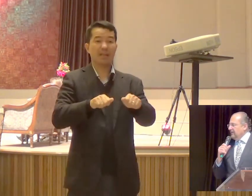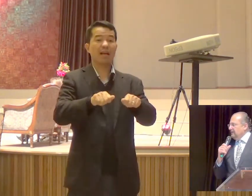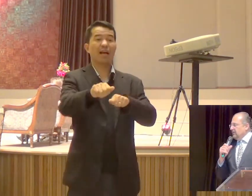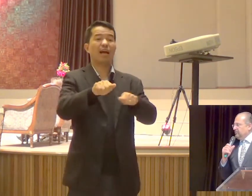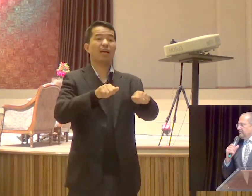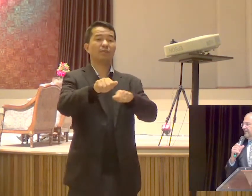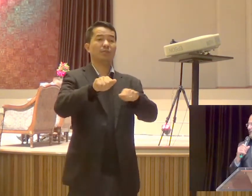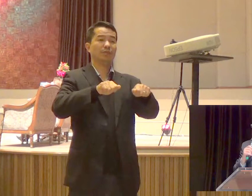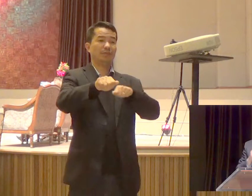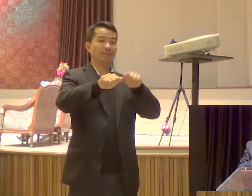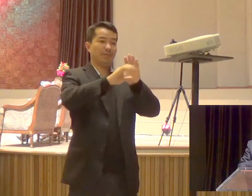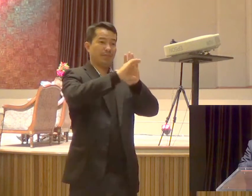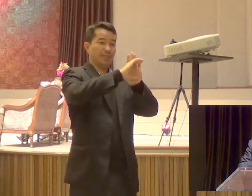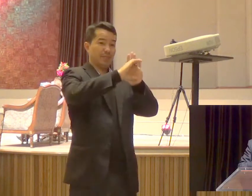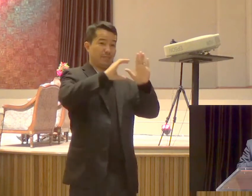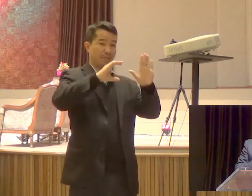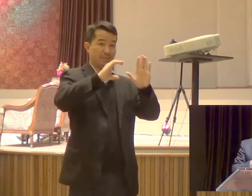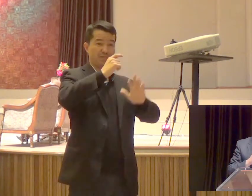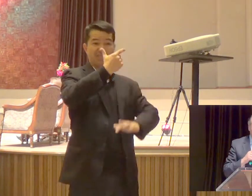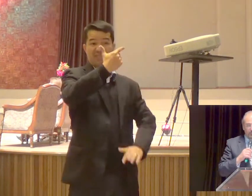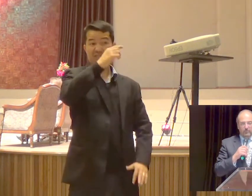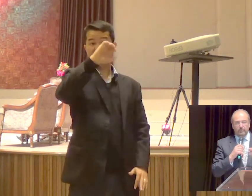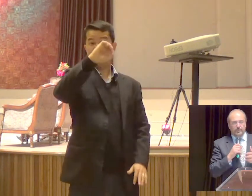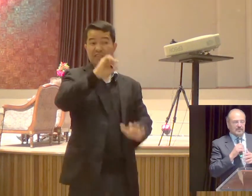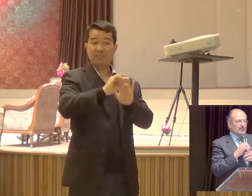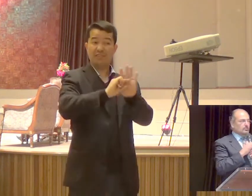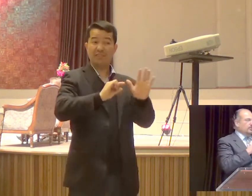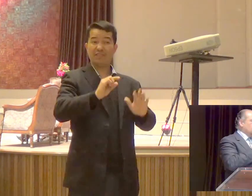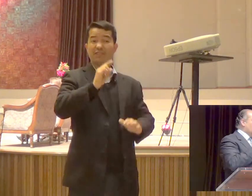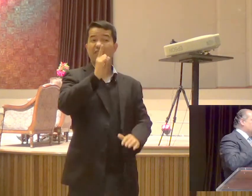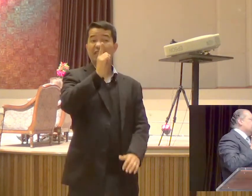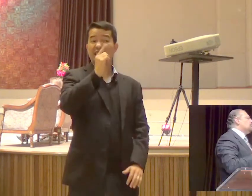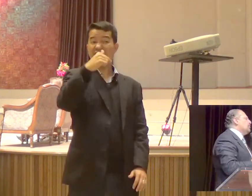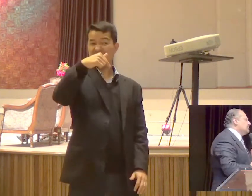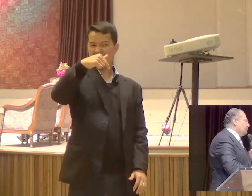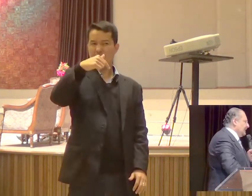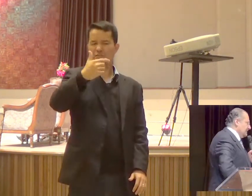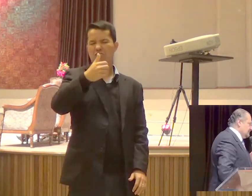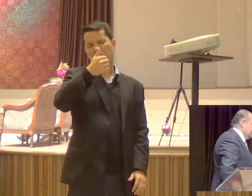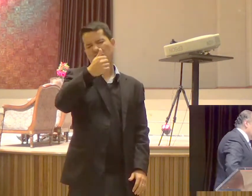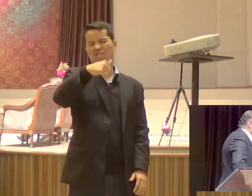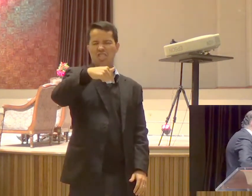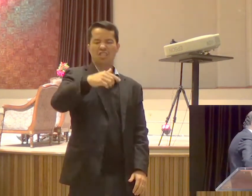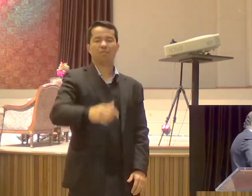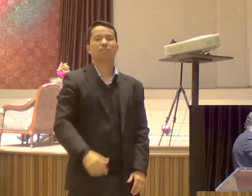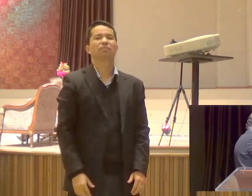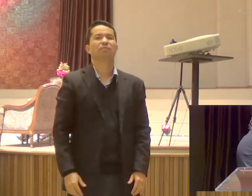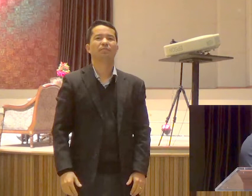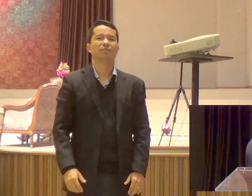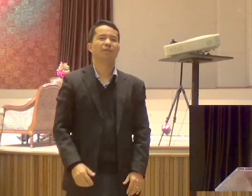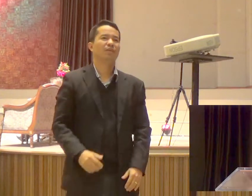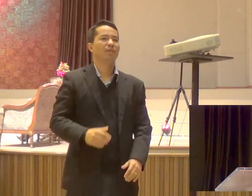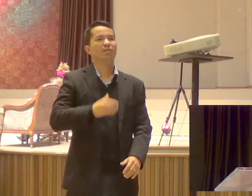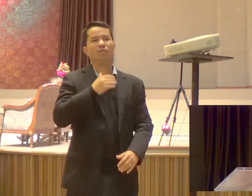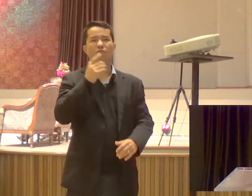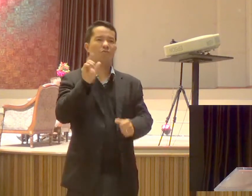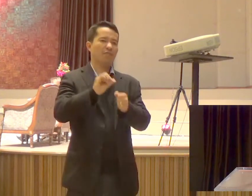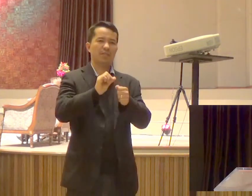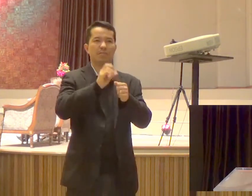Nós vamos ler a partir do verso 17 Mas nós vamos fazer a leitura de uma maneira um pouco diferente Eu não vou fazer a leitura do texto